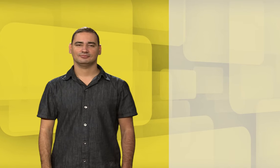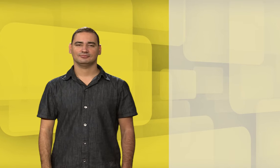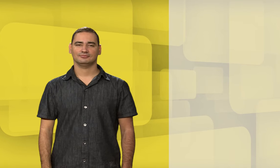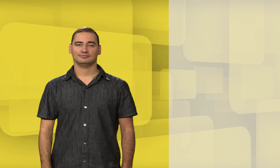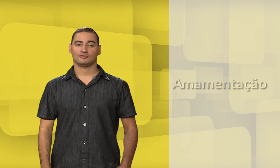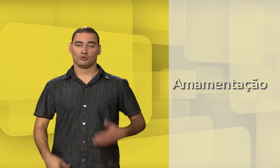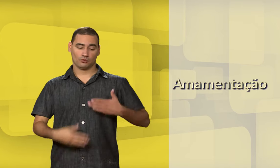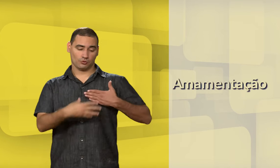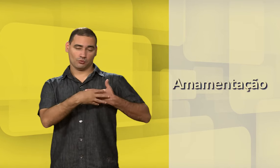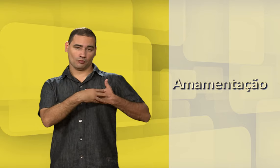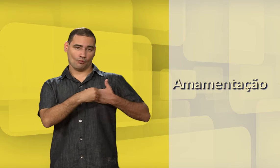Armamentação